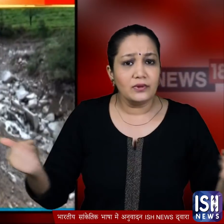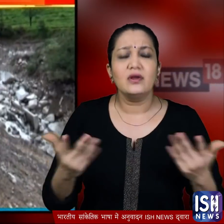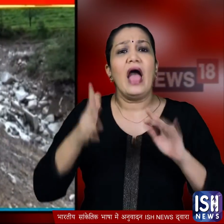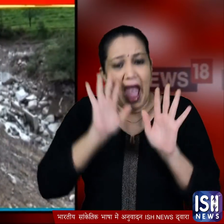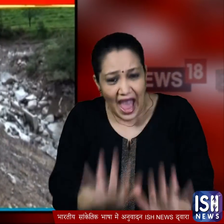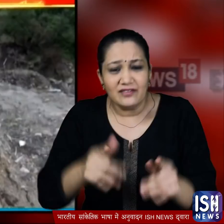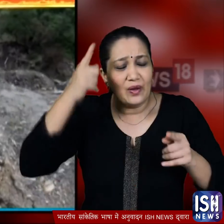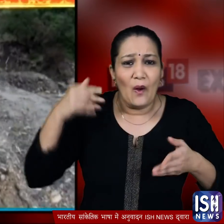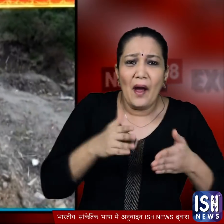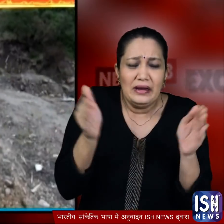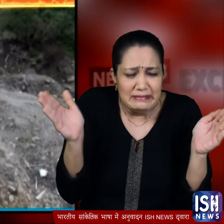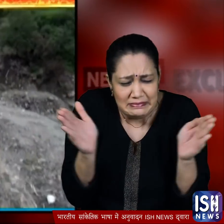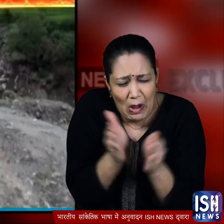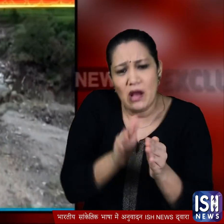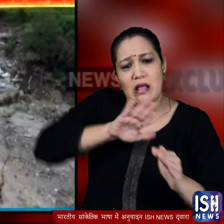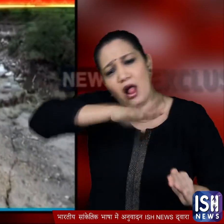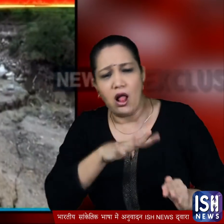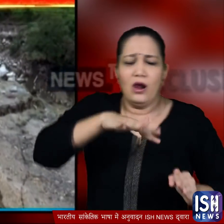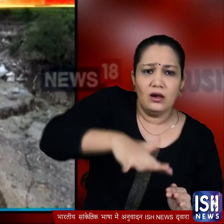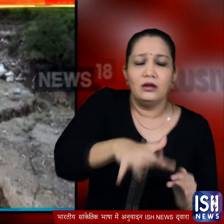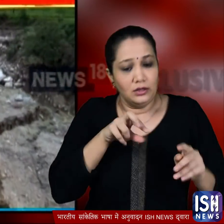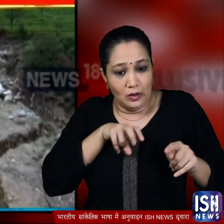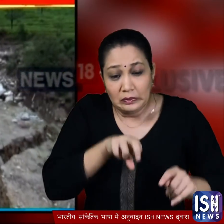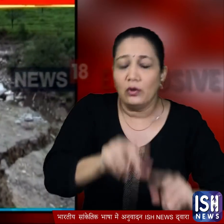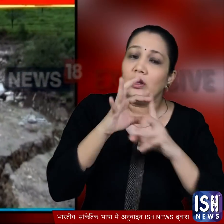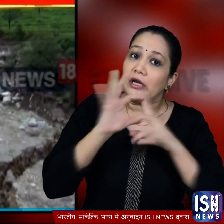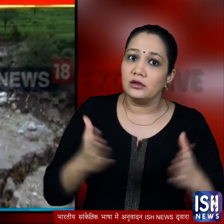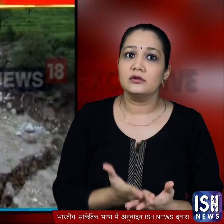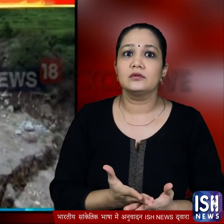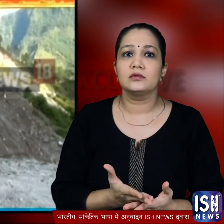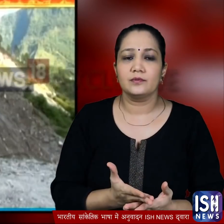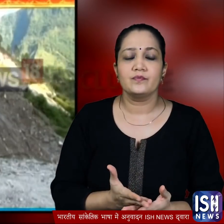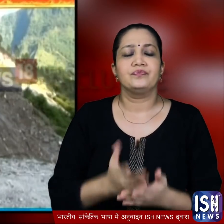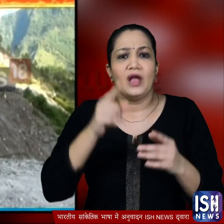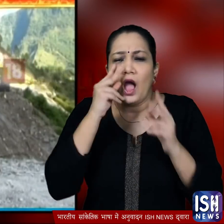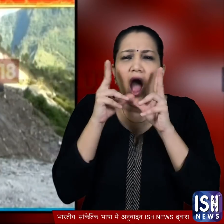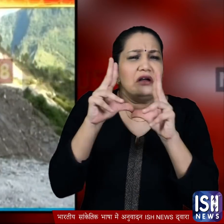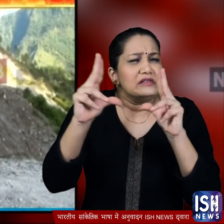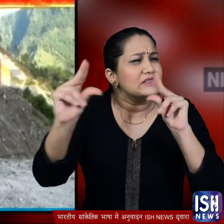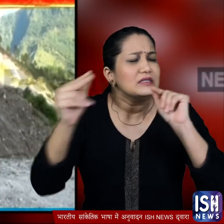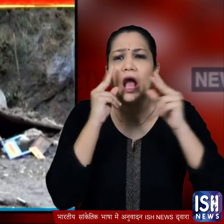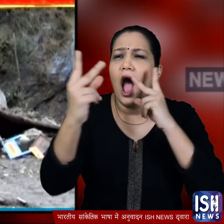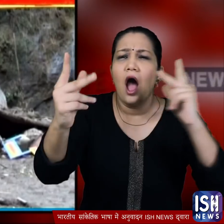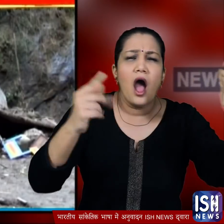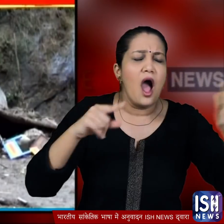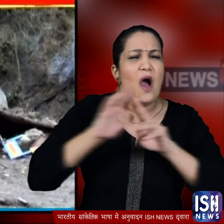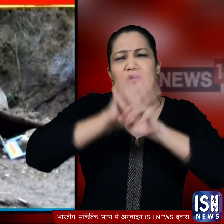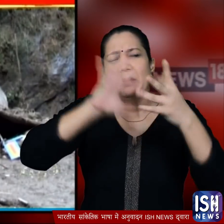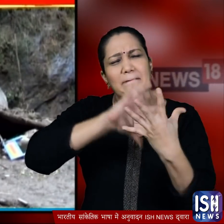कहीं बचे भी तो इतने संक्रे और उबर खाबर कि वहां से पैदल निकलना भी मुश्किल है जहां तक नजर गई, वहां तक तबाही का मनजर ही दिखाए